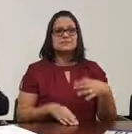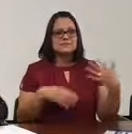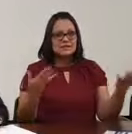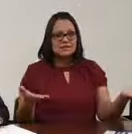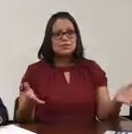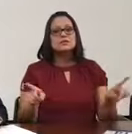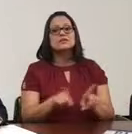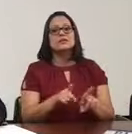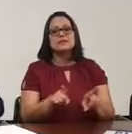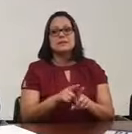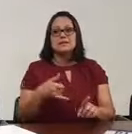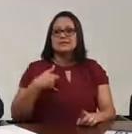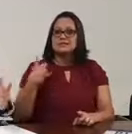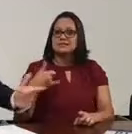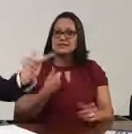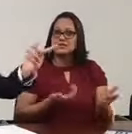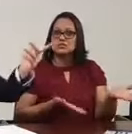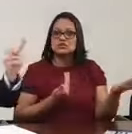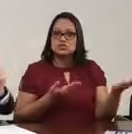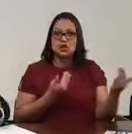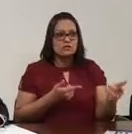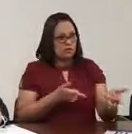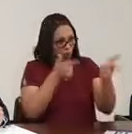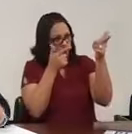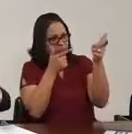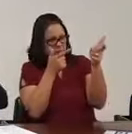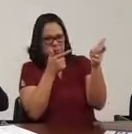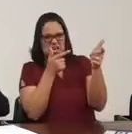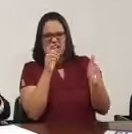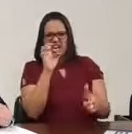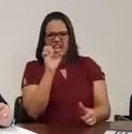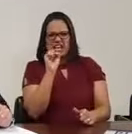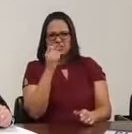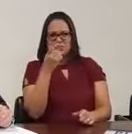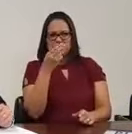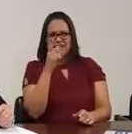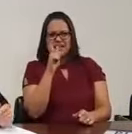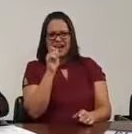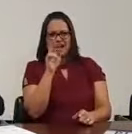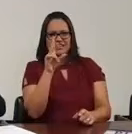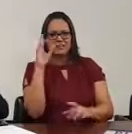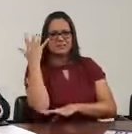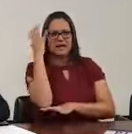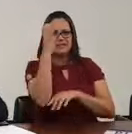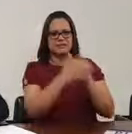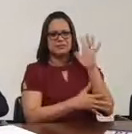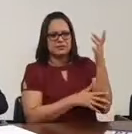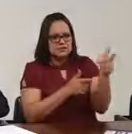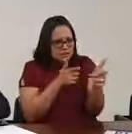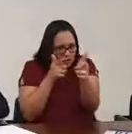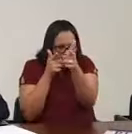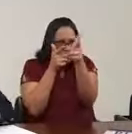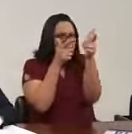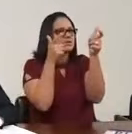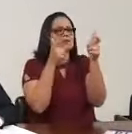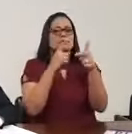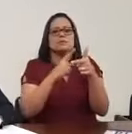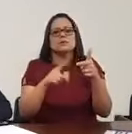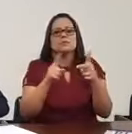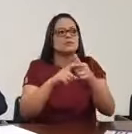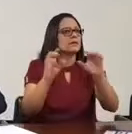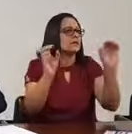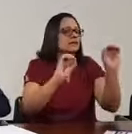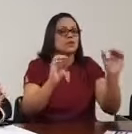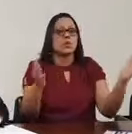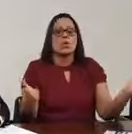atirei jovem também, não tinha problema nenhum. Metia, tinha uma espingarda lá, o velho dificultante ia para o meio do mato, metia fogo, atirava, sem problema nenhum.